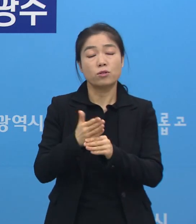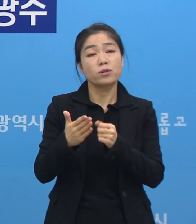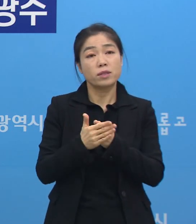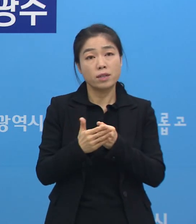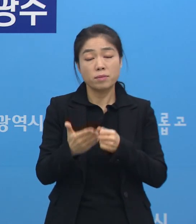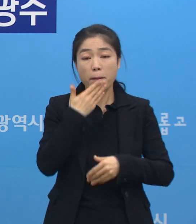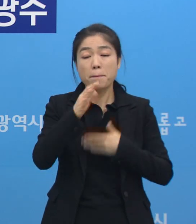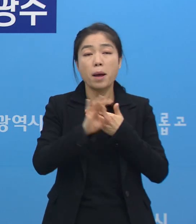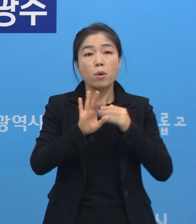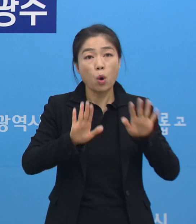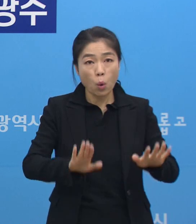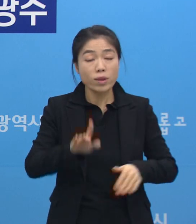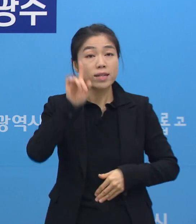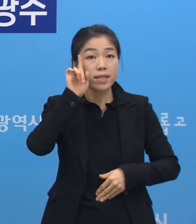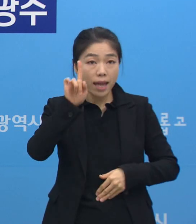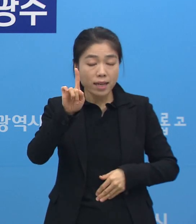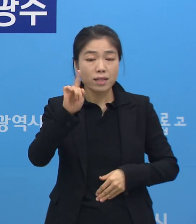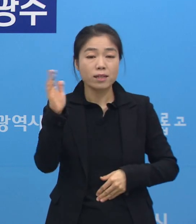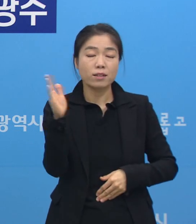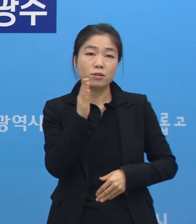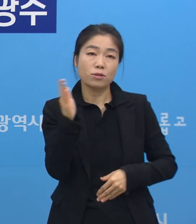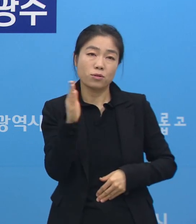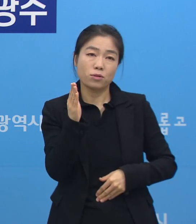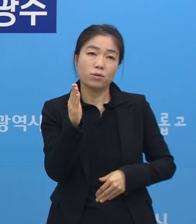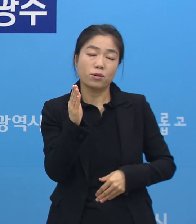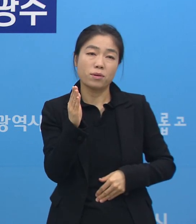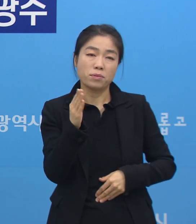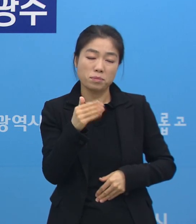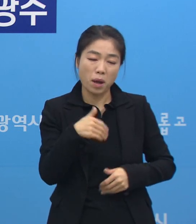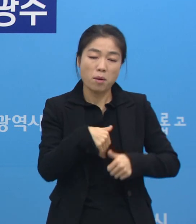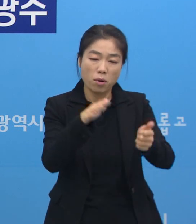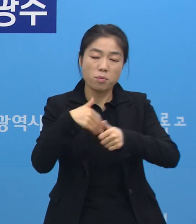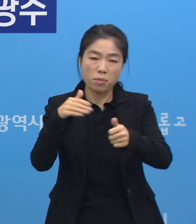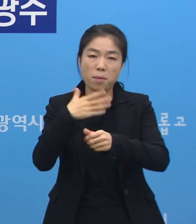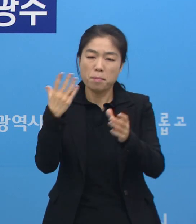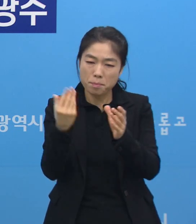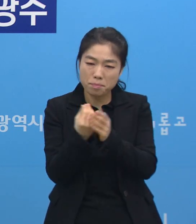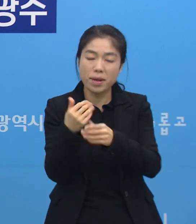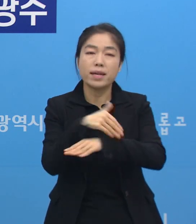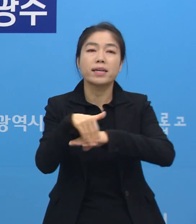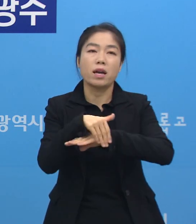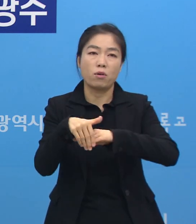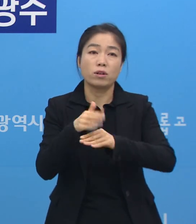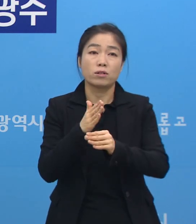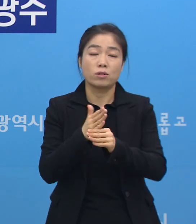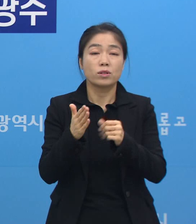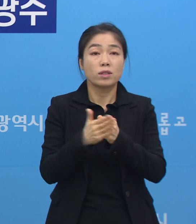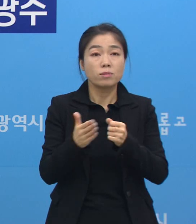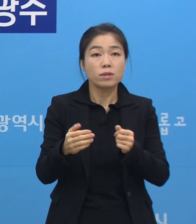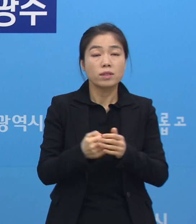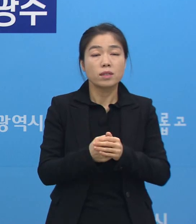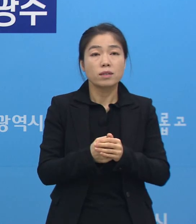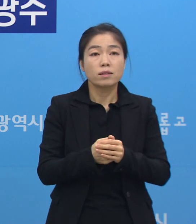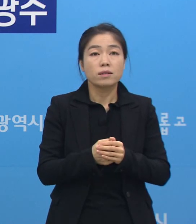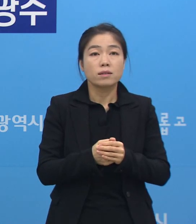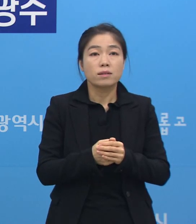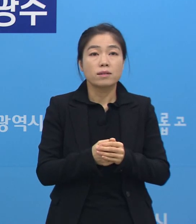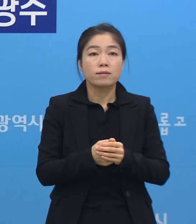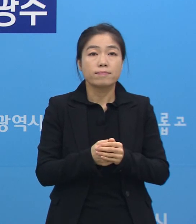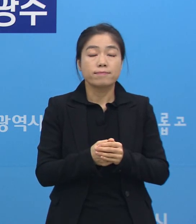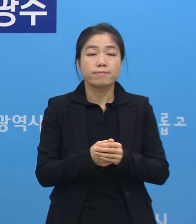가급적 오늘과 내일 안에 최대한 후송할 수 있도록 하겠습니다. 거기에 또 우리가 방금